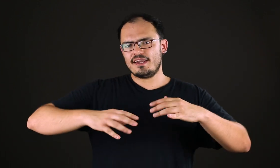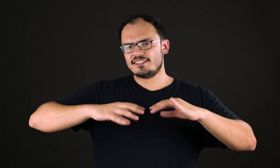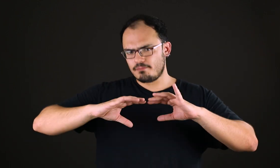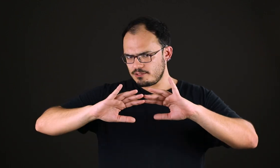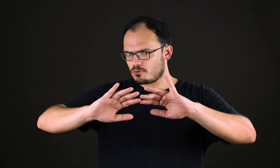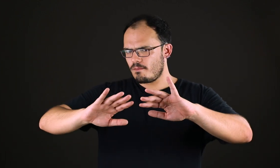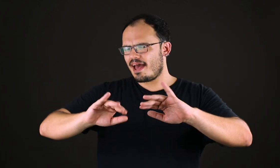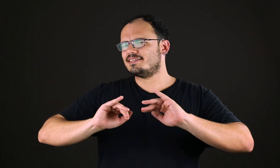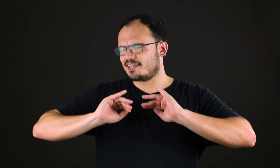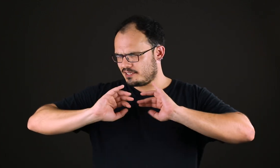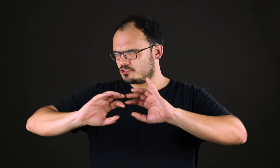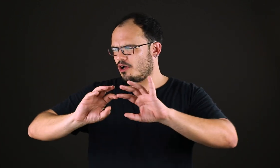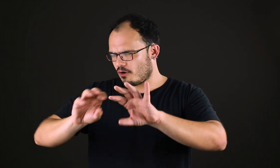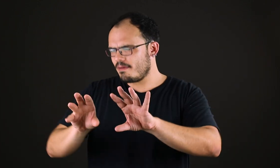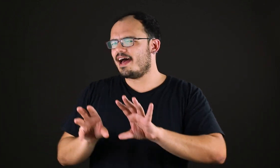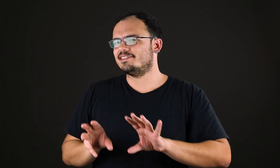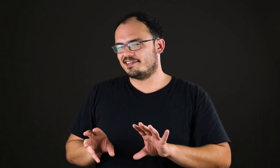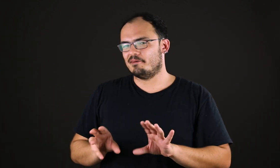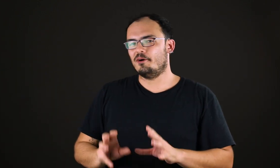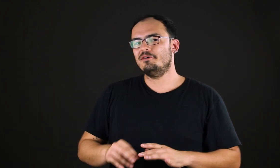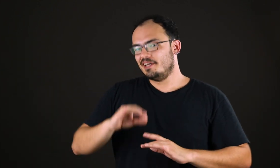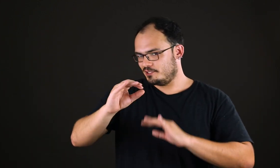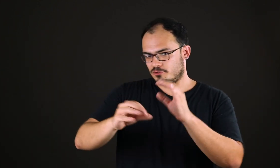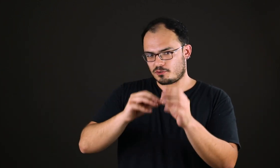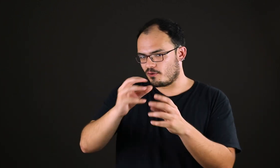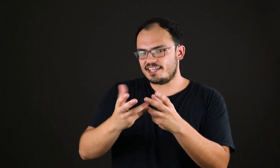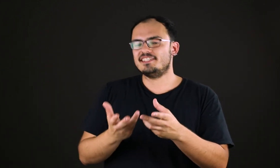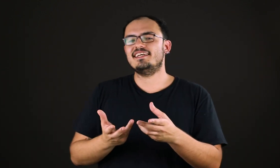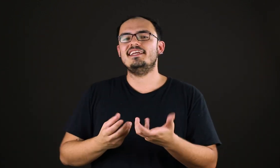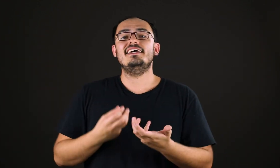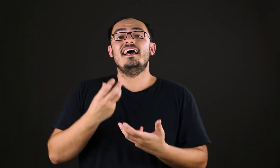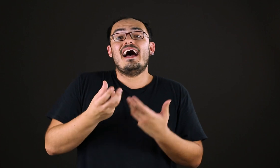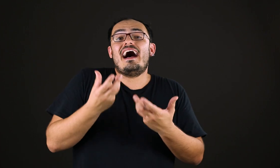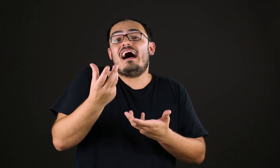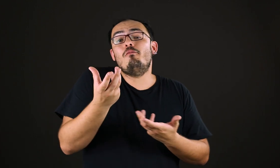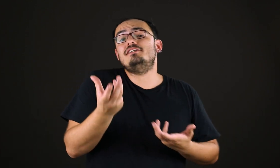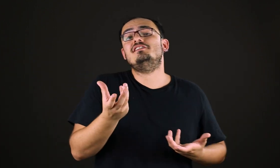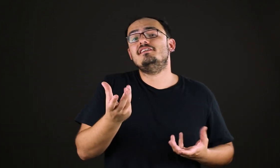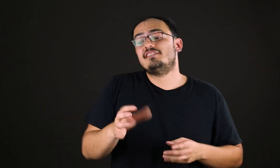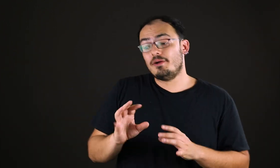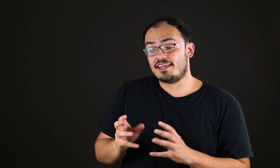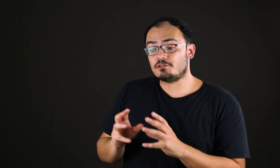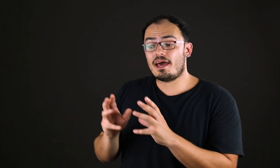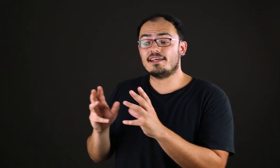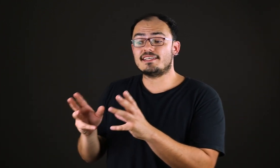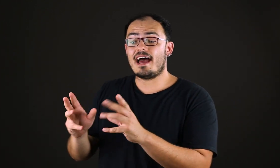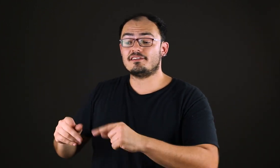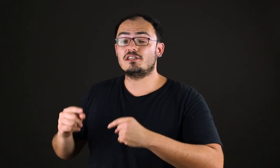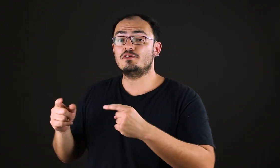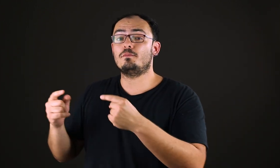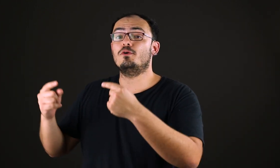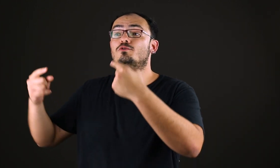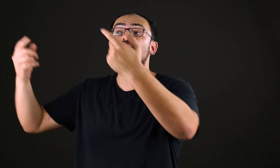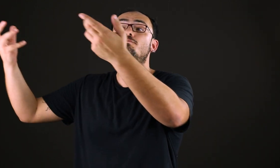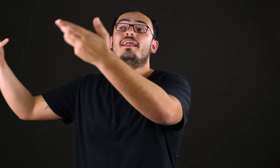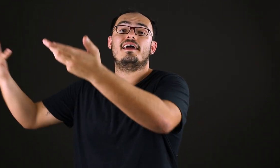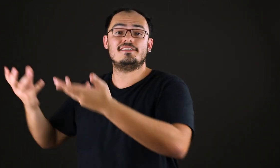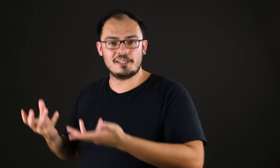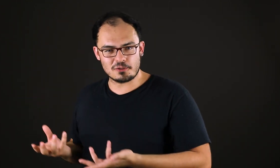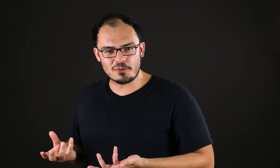Renascimento começa e só começa, tá bom? Não se concretiza ali. Uma distinção entre as belas artes que você produz para que elas sejam